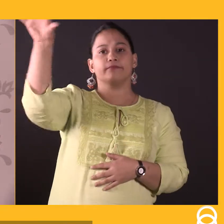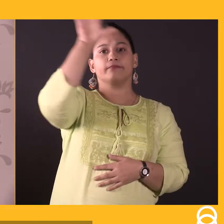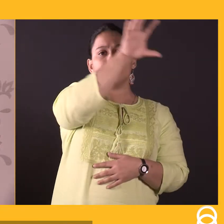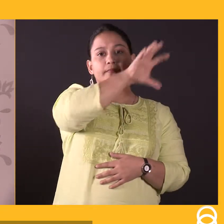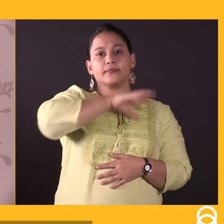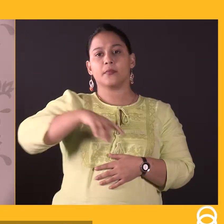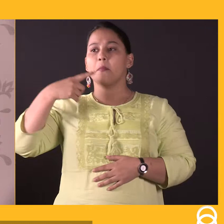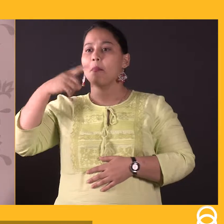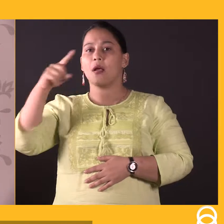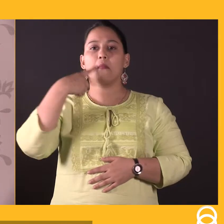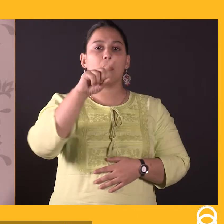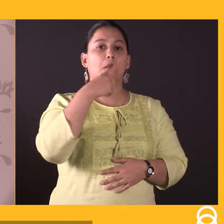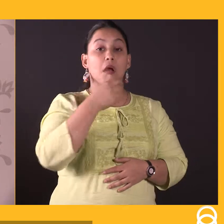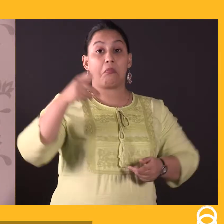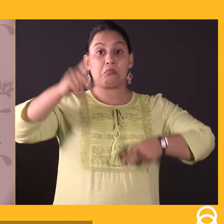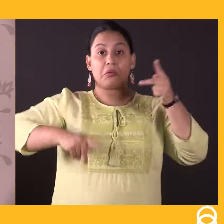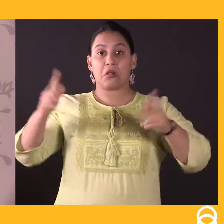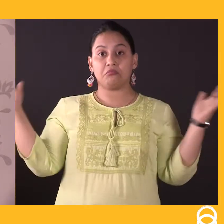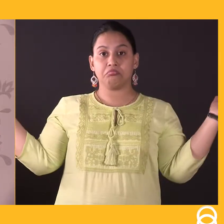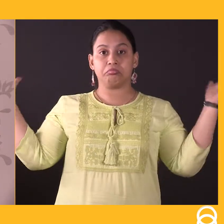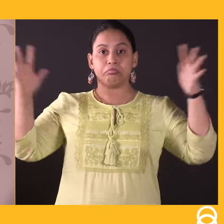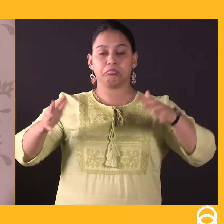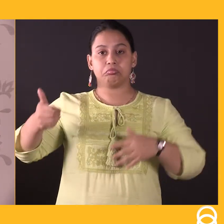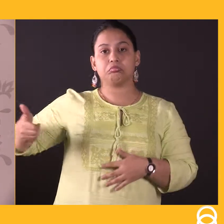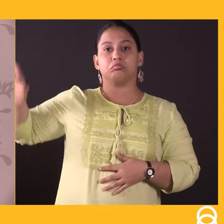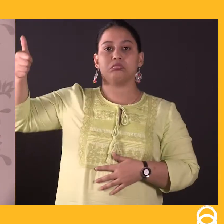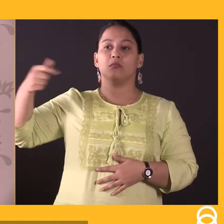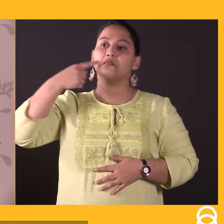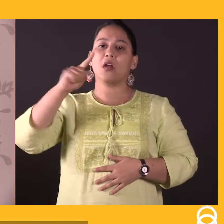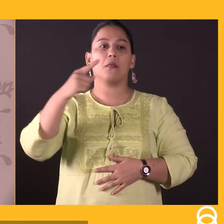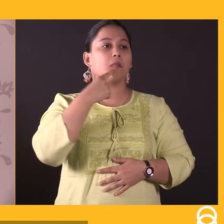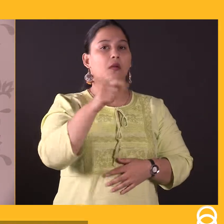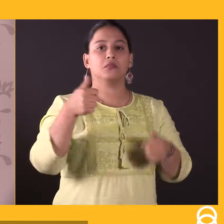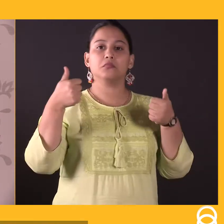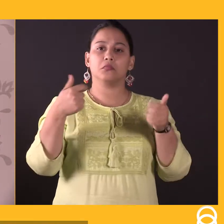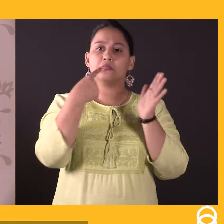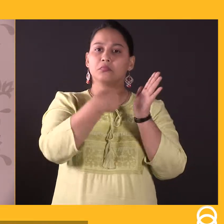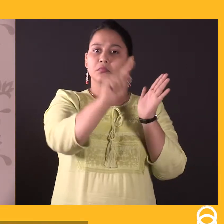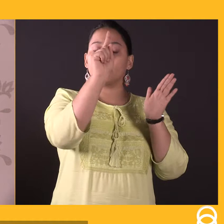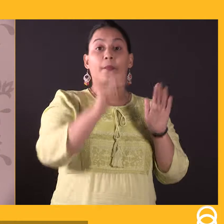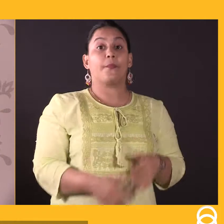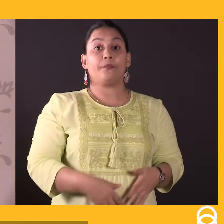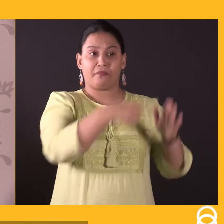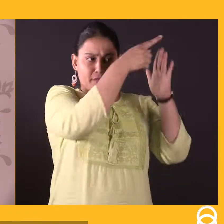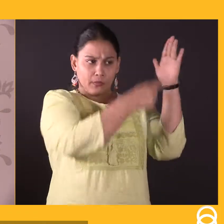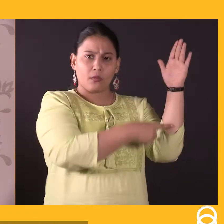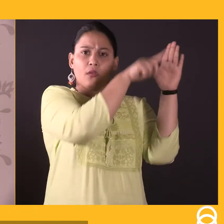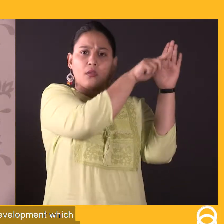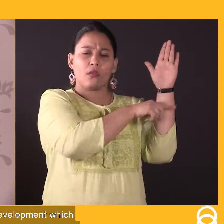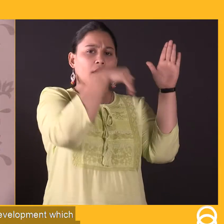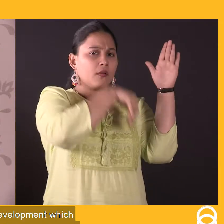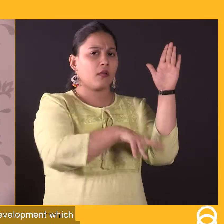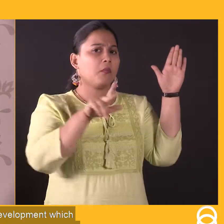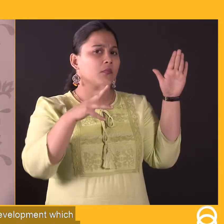सब देश के बड़े-बड़े लोग वहां पे आये थे और उस गोशना पत्र में ये कहा गया है